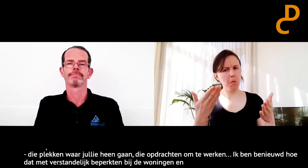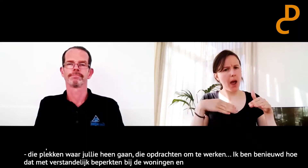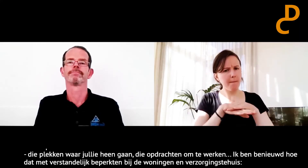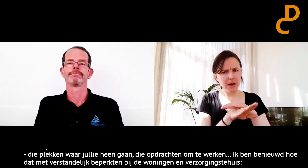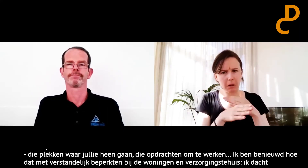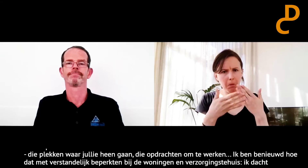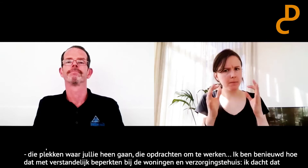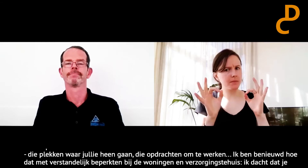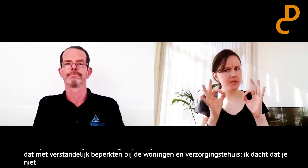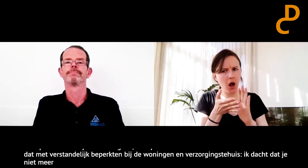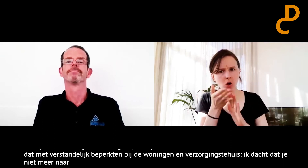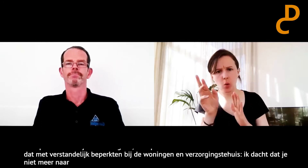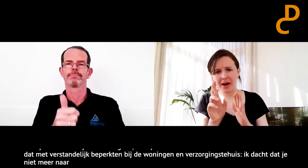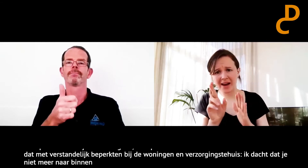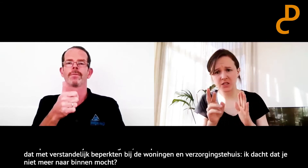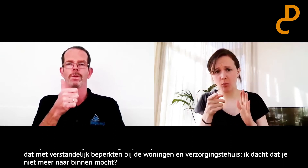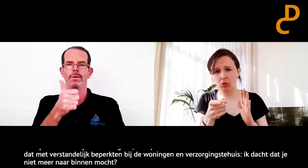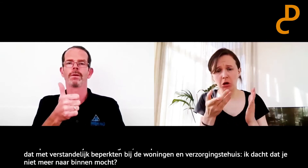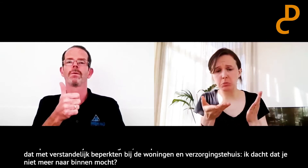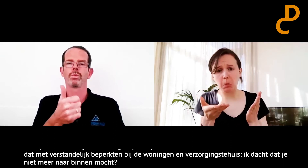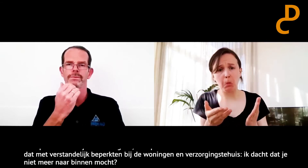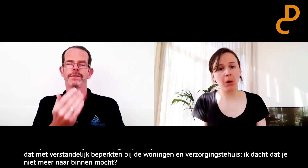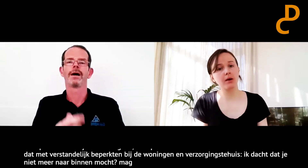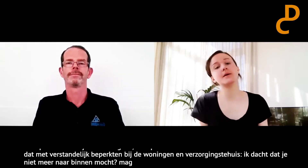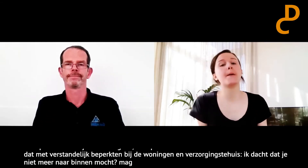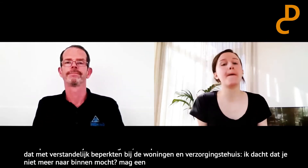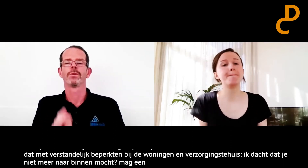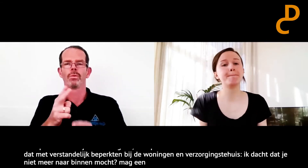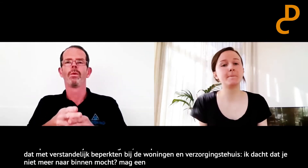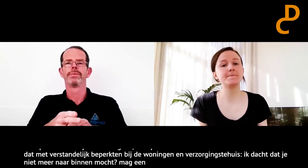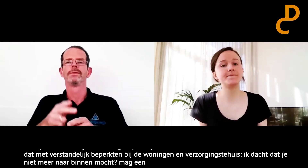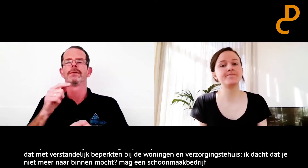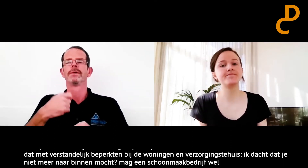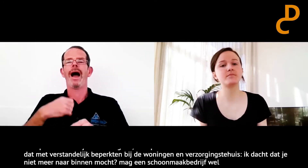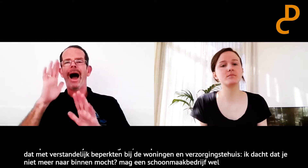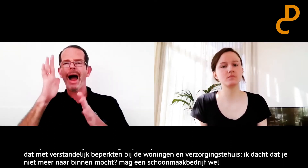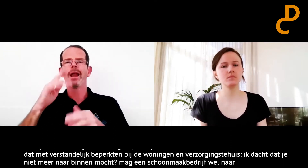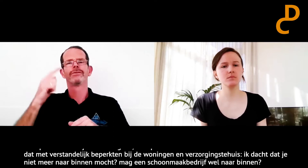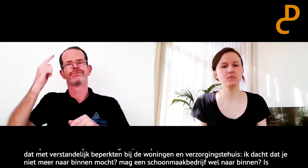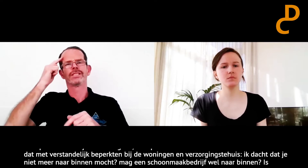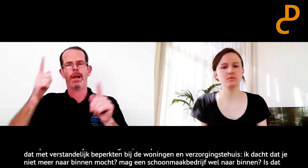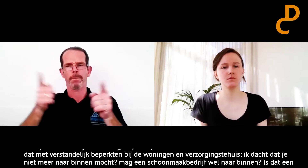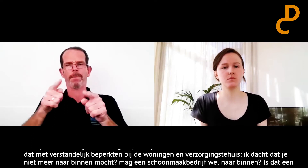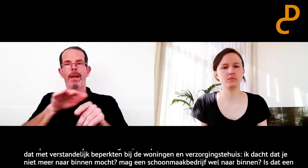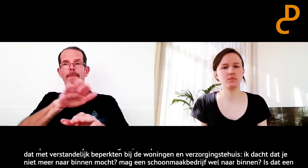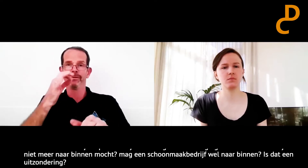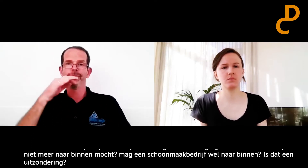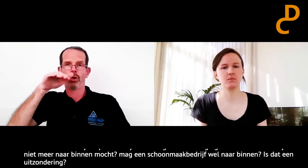Maar mag een schoonmaakbedrijf dus wel naar binnen? Is dat een uitzondering? Hoe zit dat? Nou dat is een hele goede vraag. Dat klopt. Eigenlijk bij de